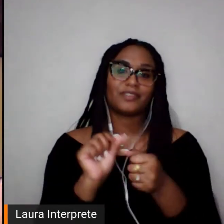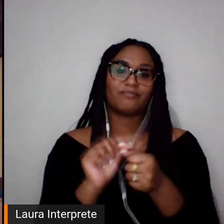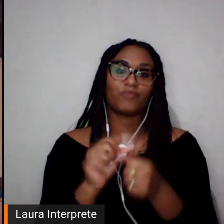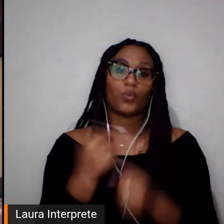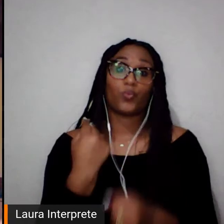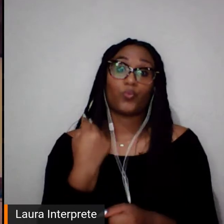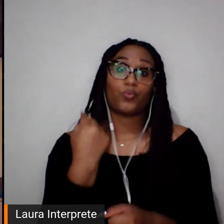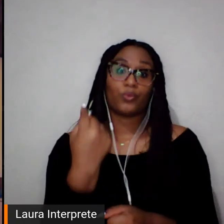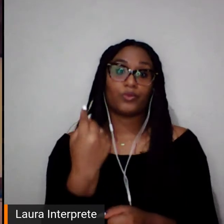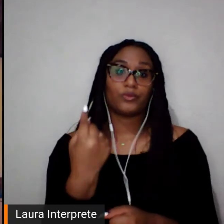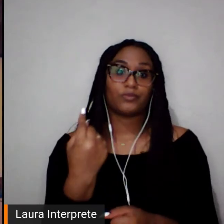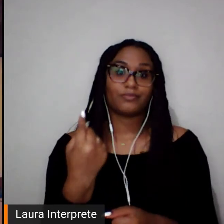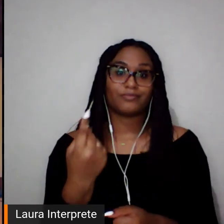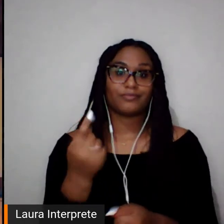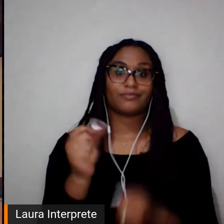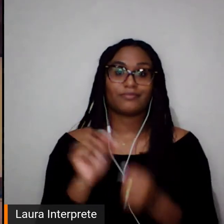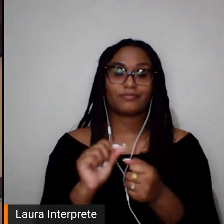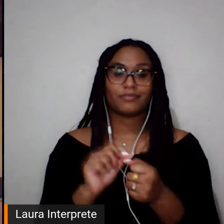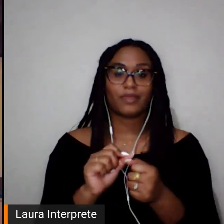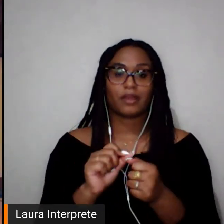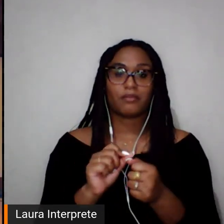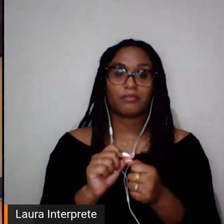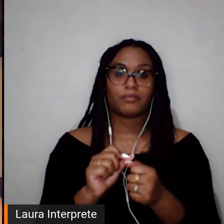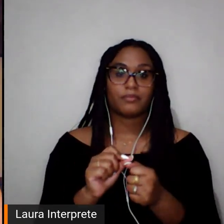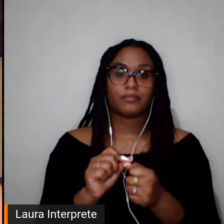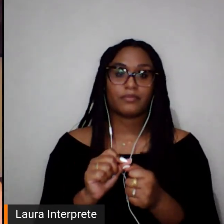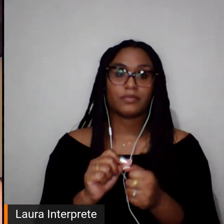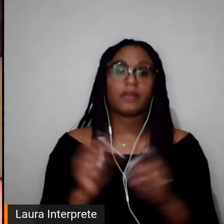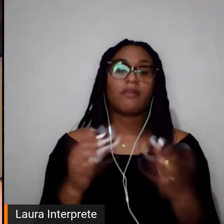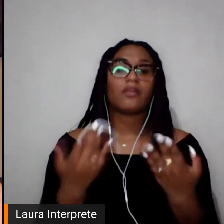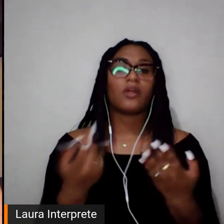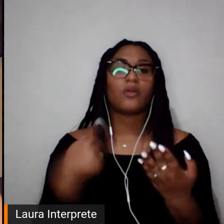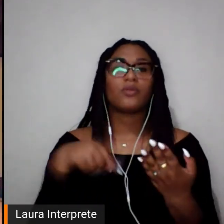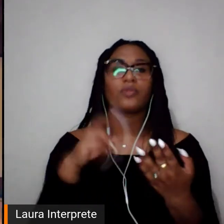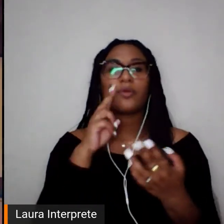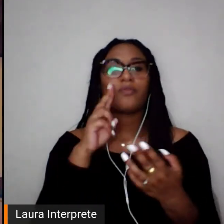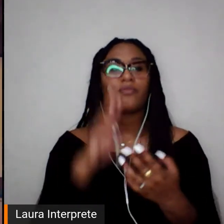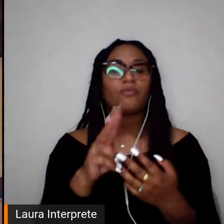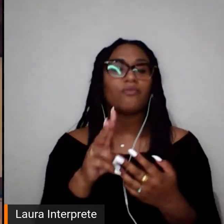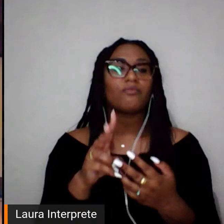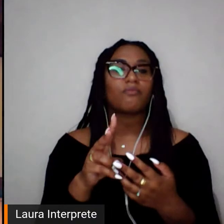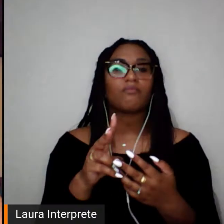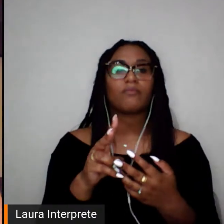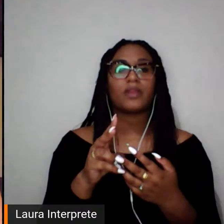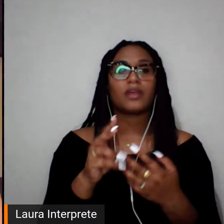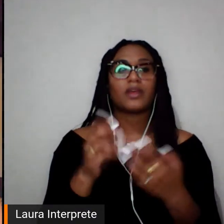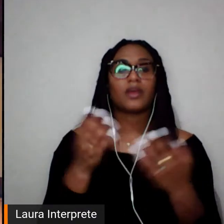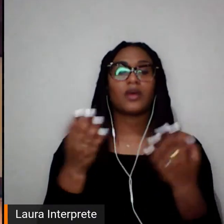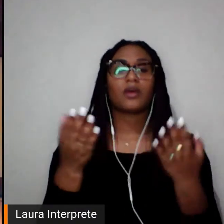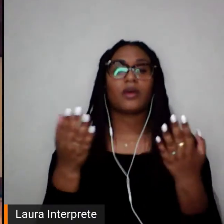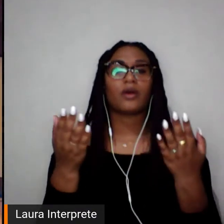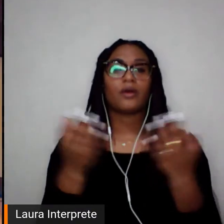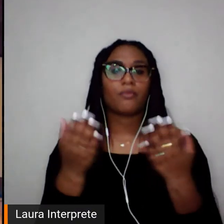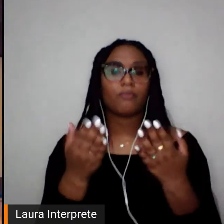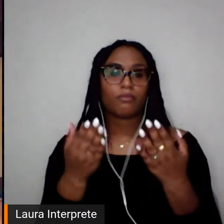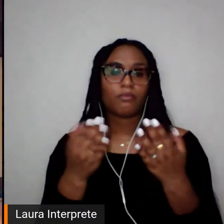o que nós observamos com a fala de todas as atletas, de todos os atletas?